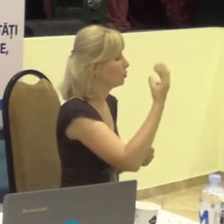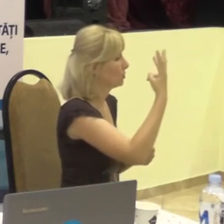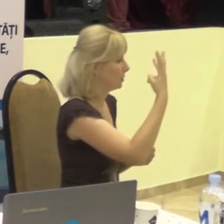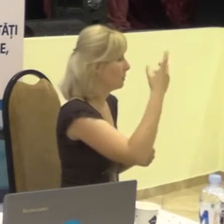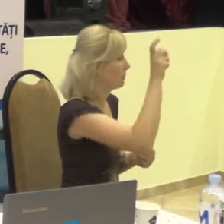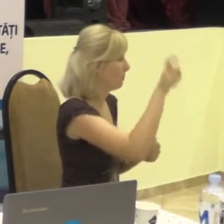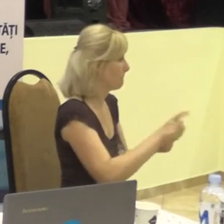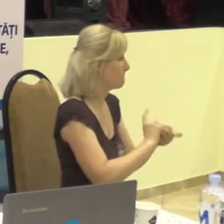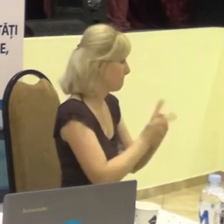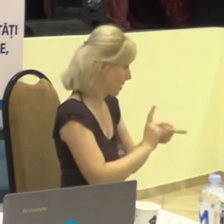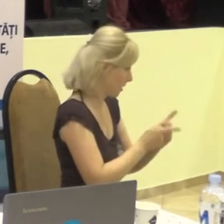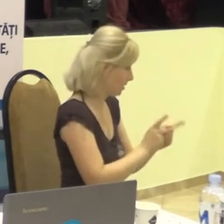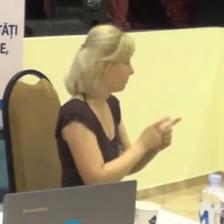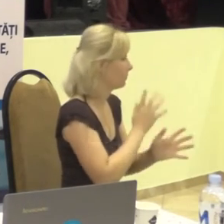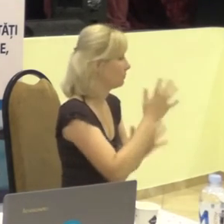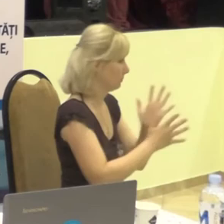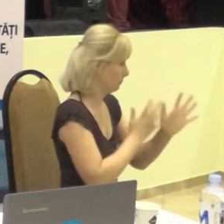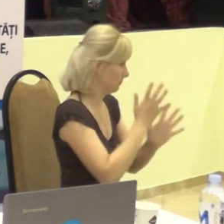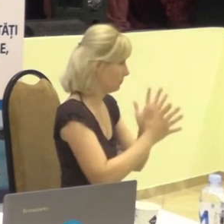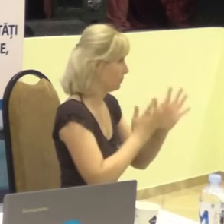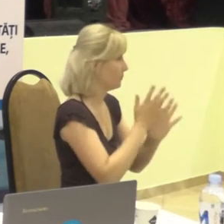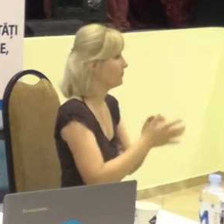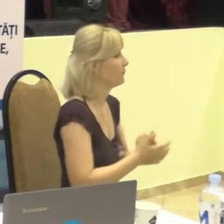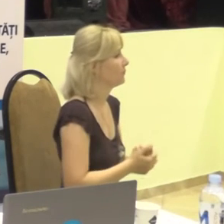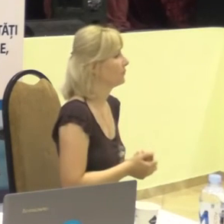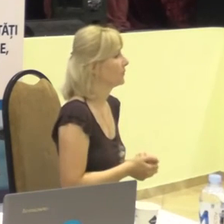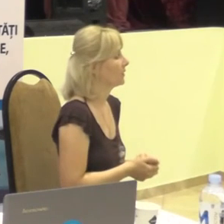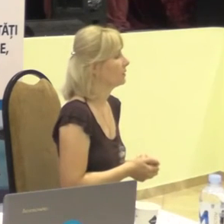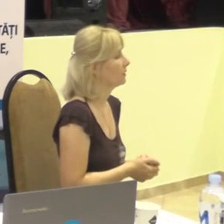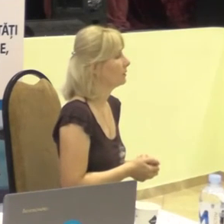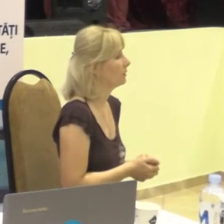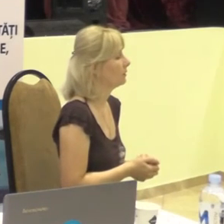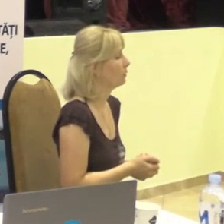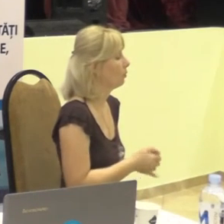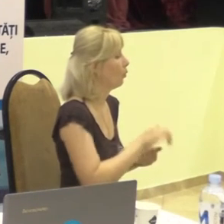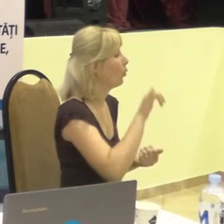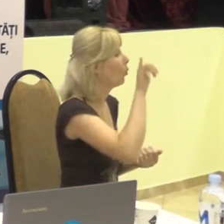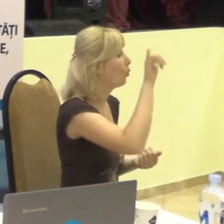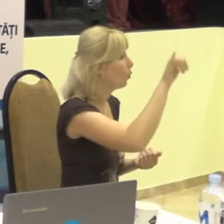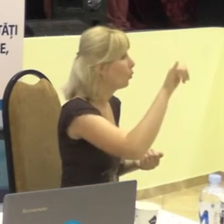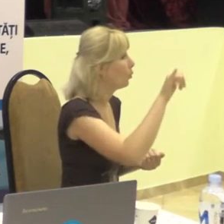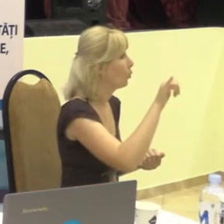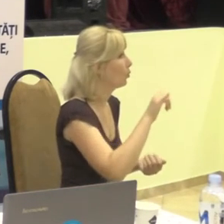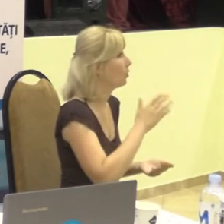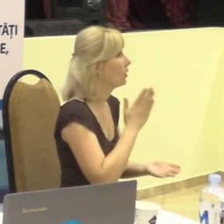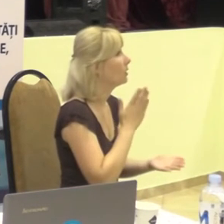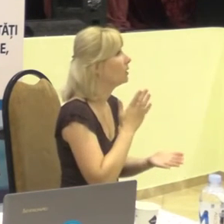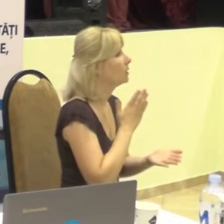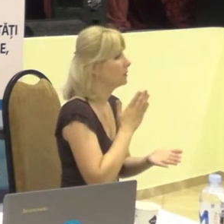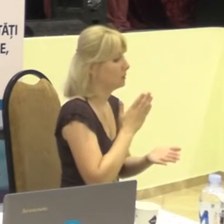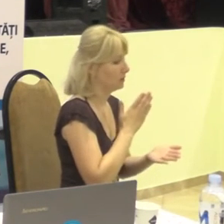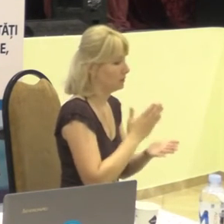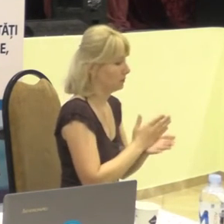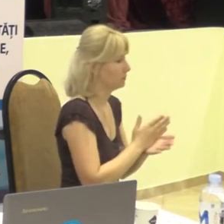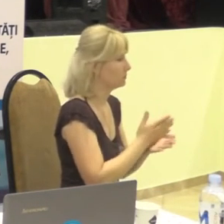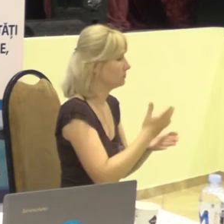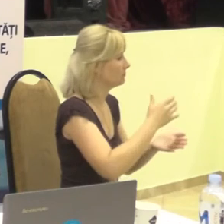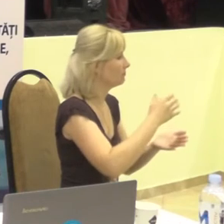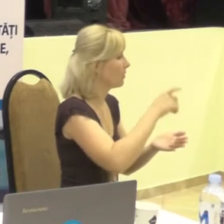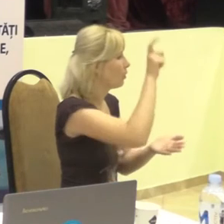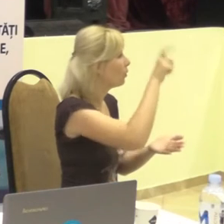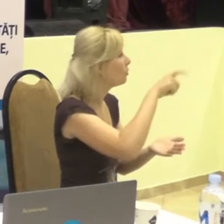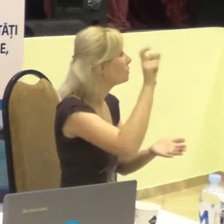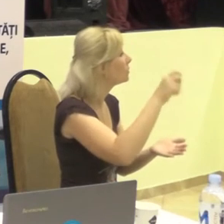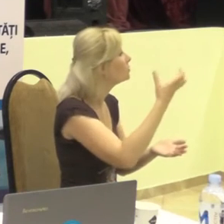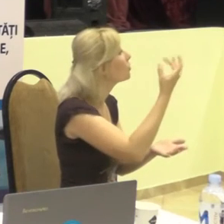interpreți în lembajul semnului. Ei au la evidența sa